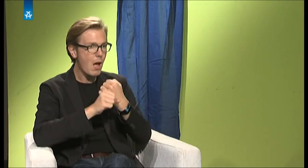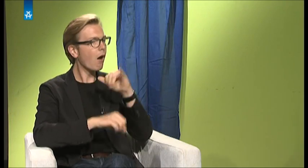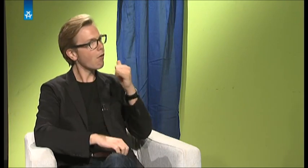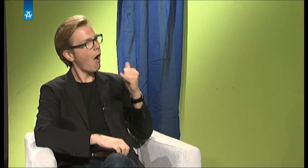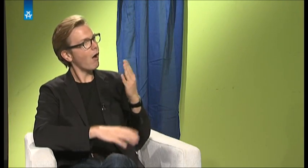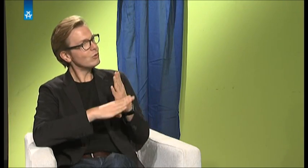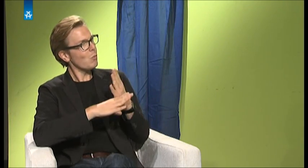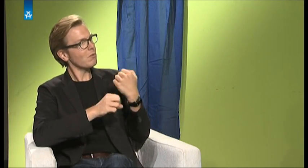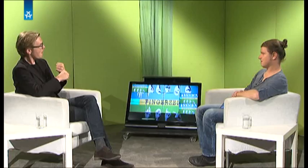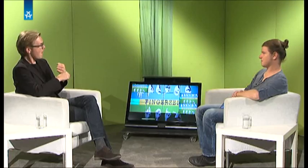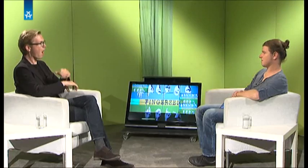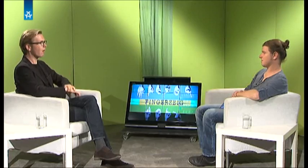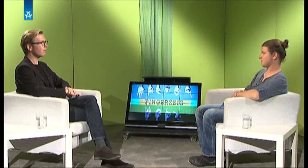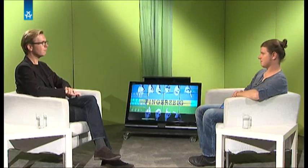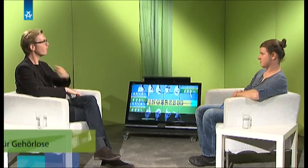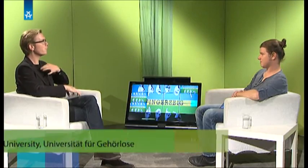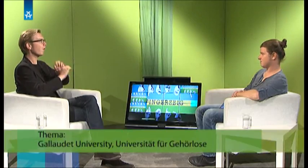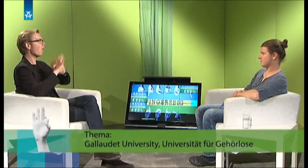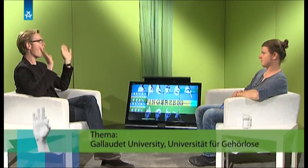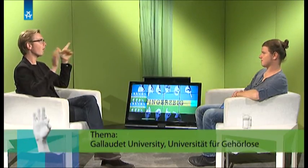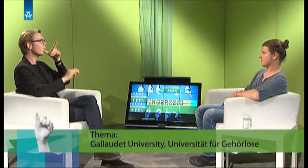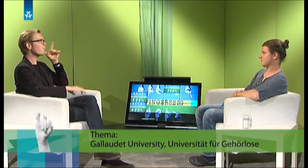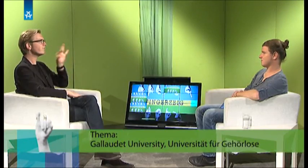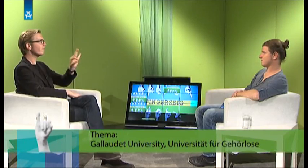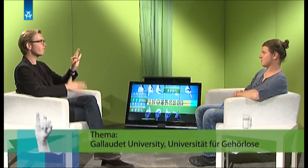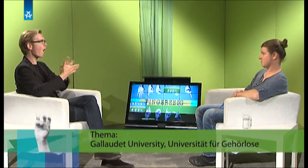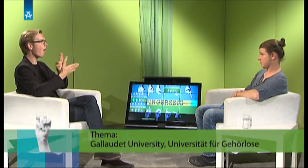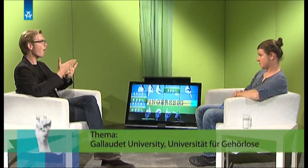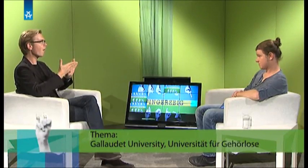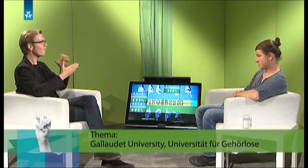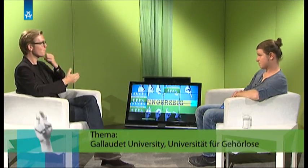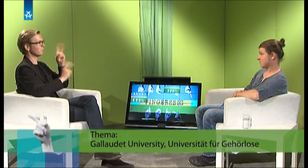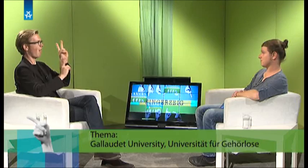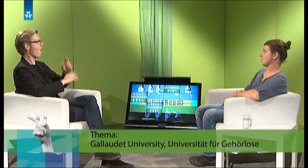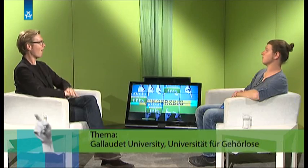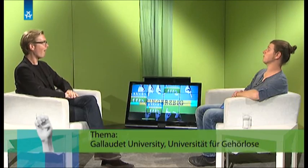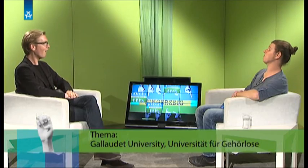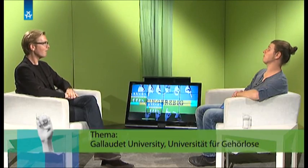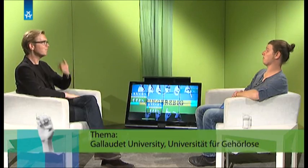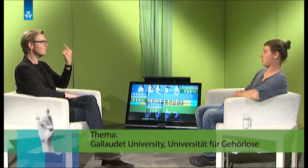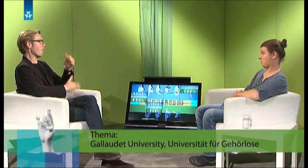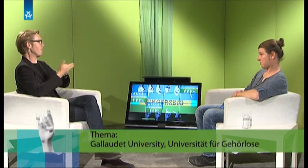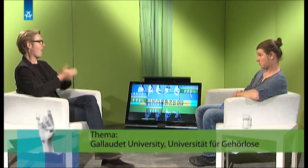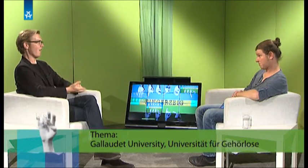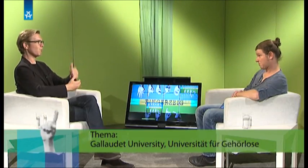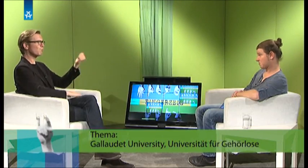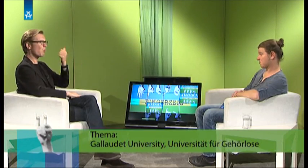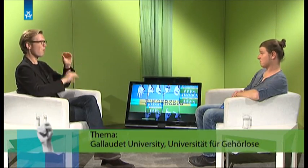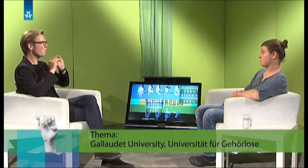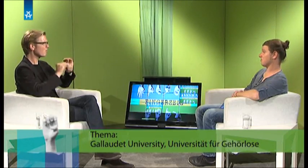wo er Abitur gemacht hat und wie er Abitur gemacht hat und da war für mich die Berufswahl sofort klar, ich will auch Lehrer werden. Der hat einen